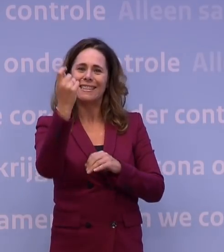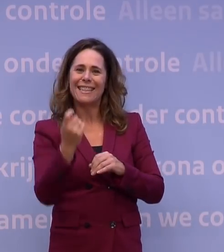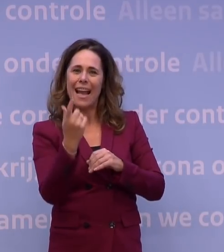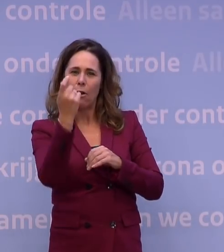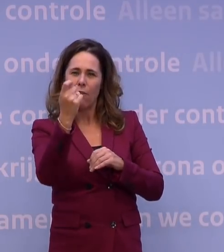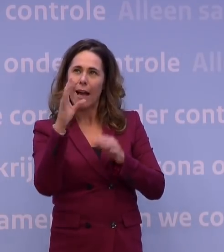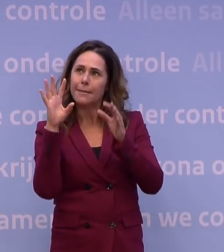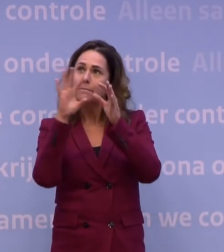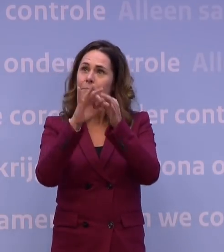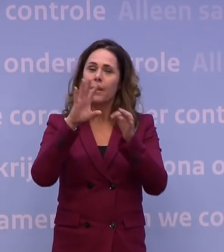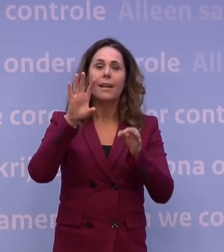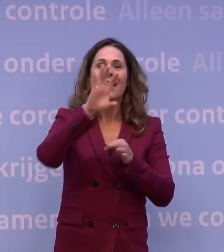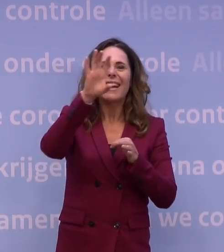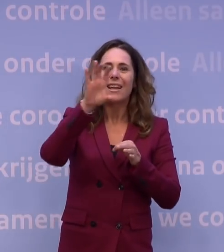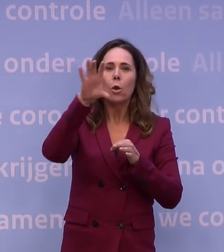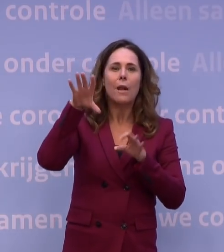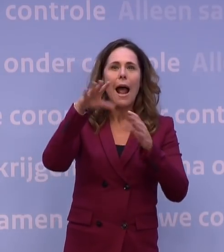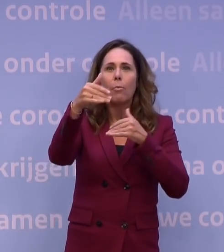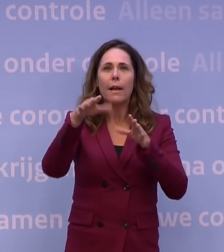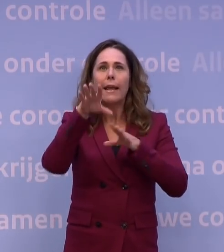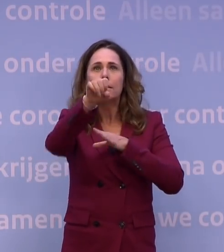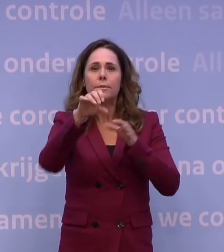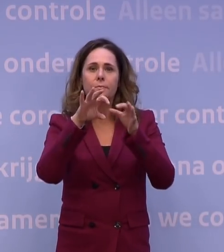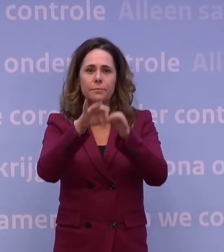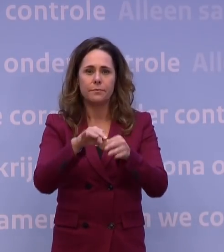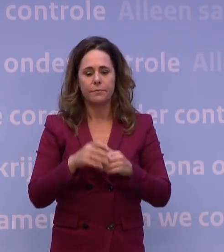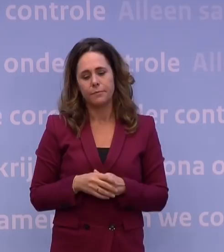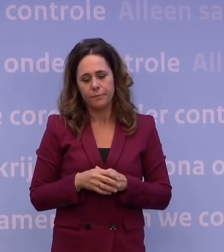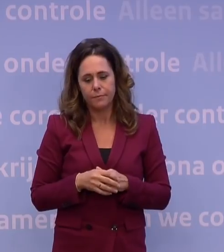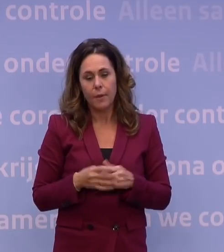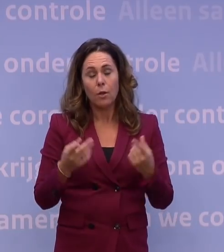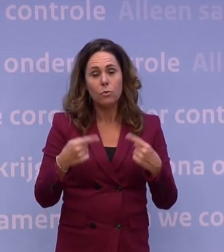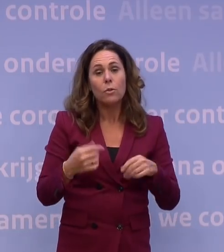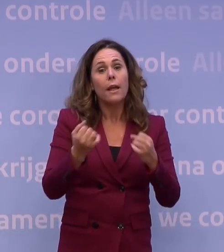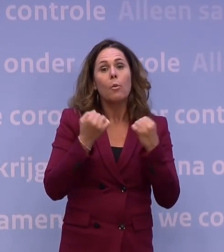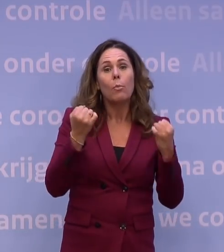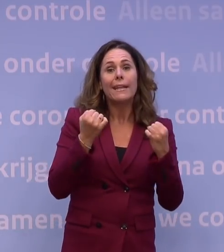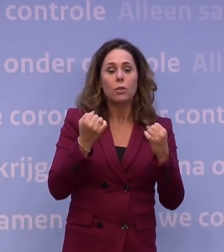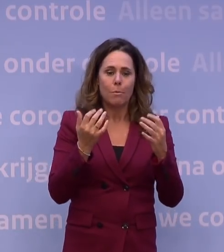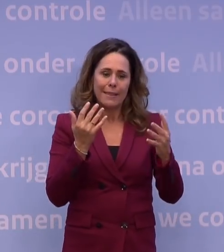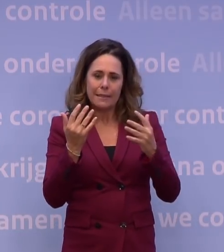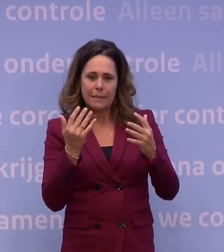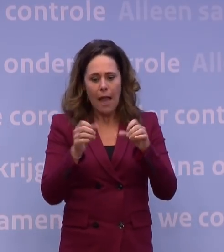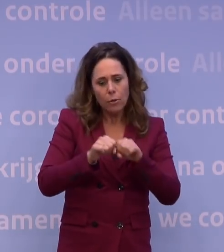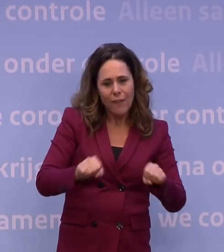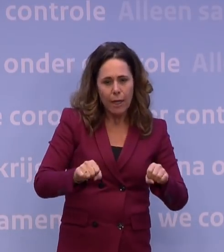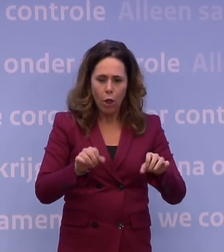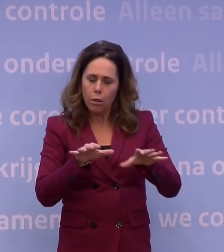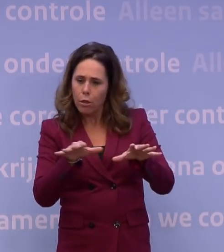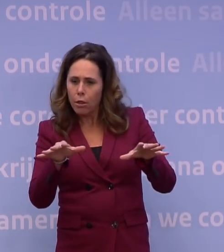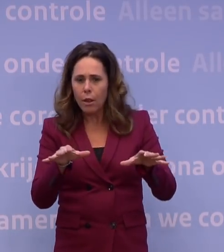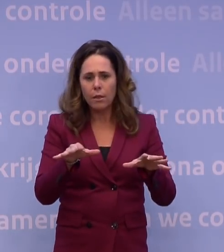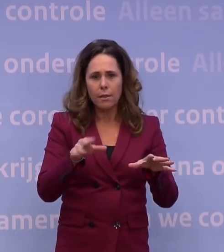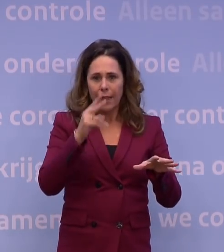maatregelenpakket. Dat we bezig zijn met de uitwerking daarvan en met het inregelen daarvan. En ook zien dat we dat gelijk al